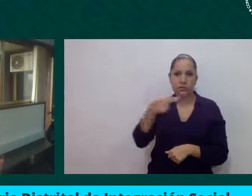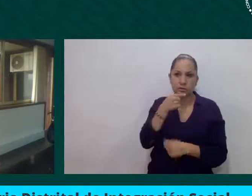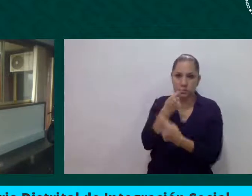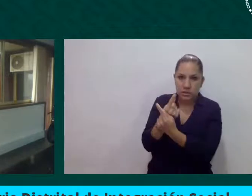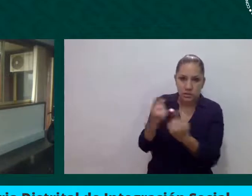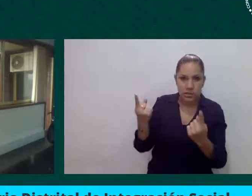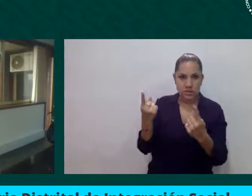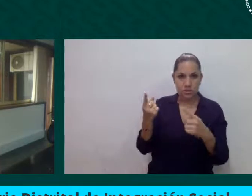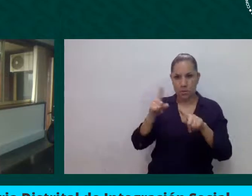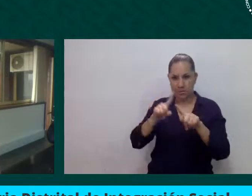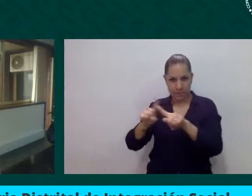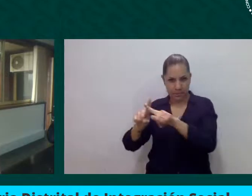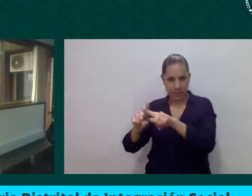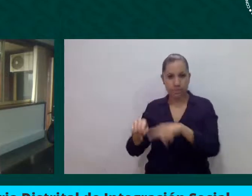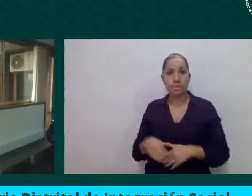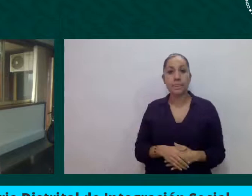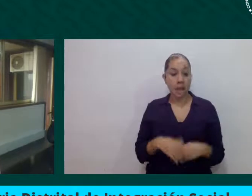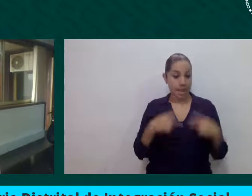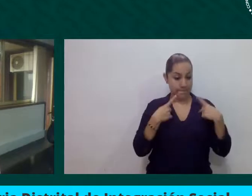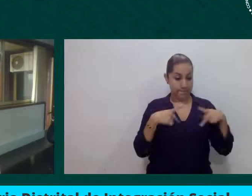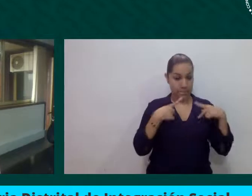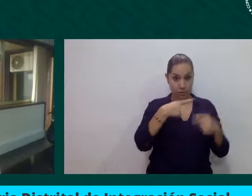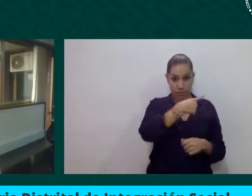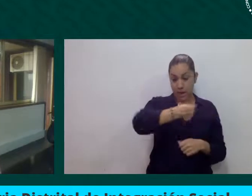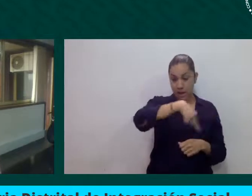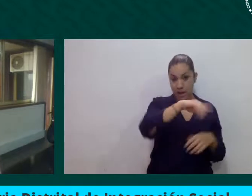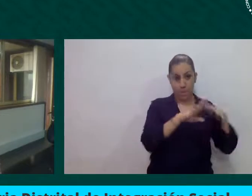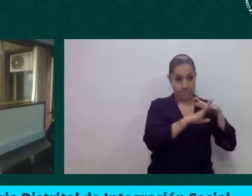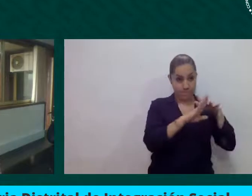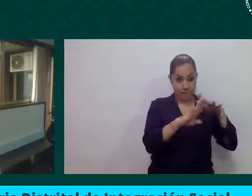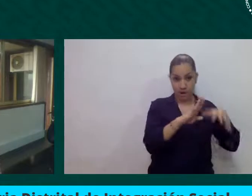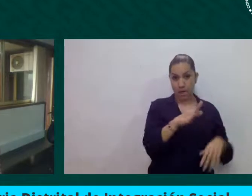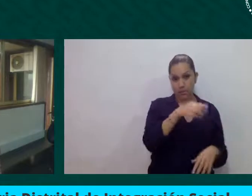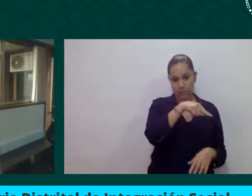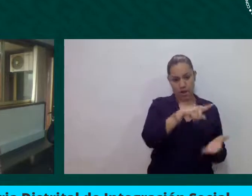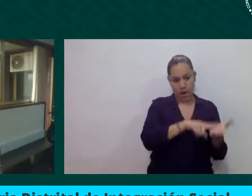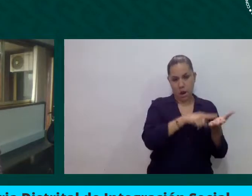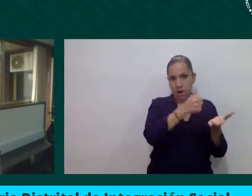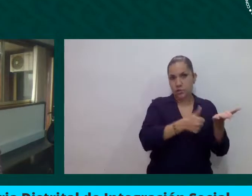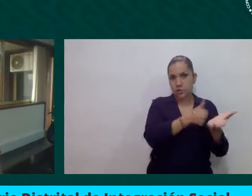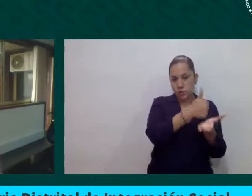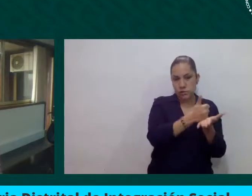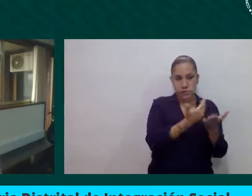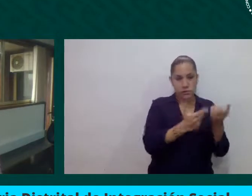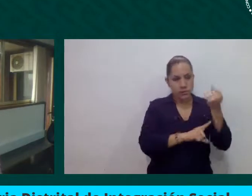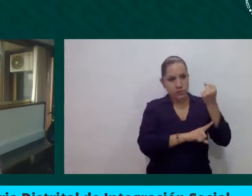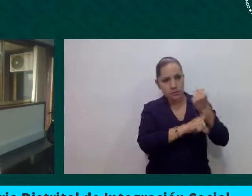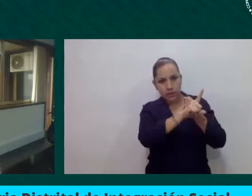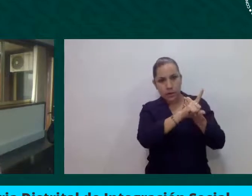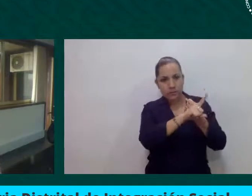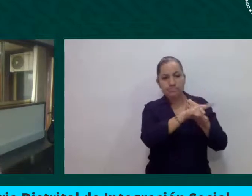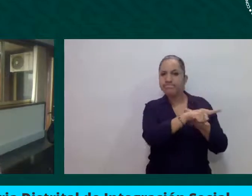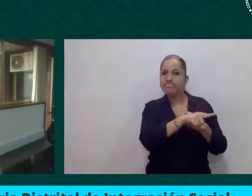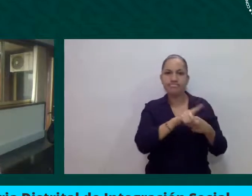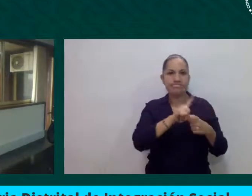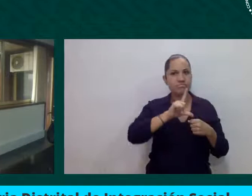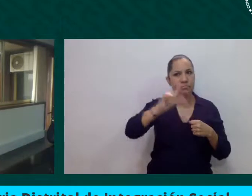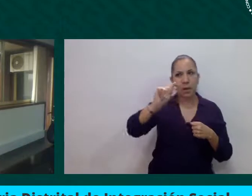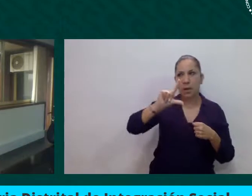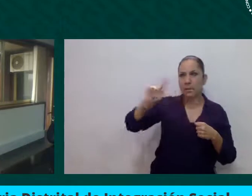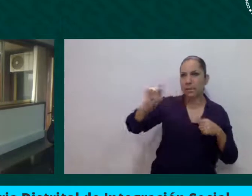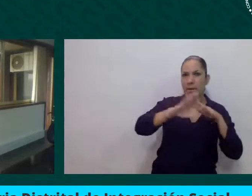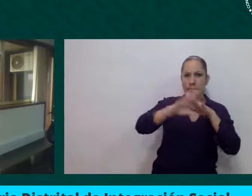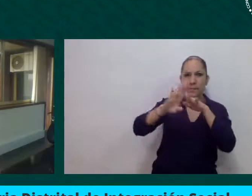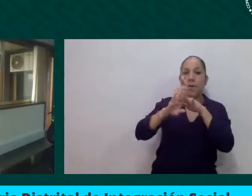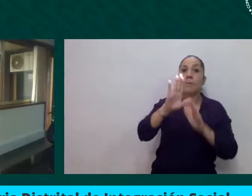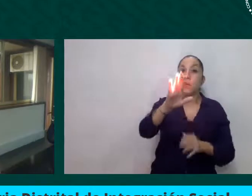como consecuencia de la situación que se generó, pero lo que nos hablamos con Migración Colombia lo más seguro es que retornen y no